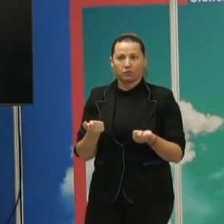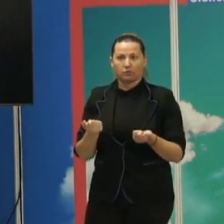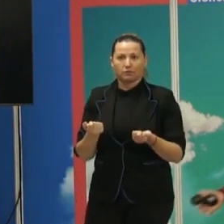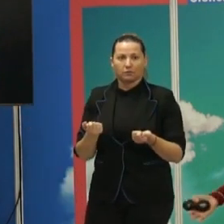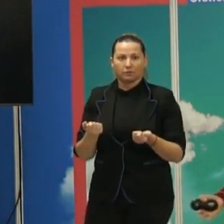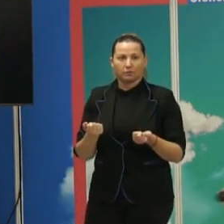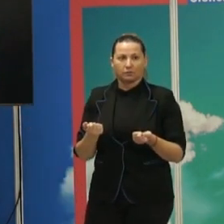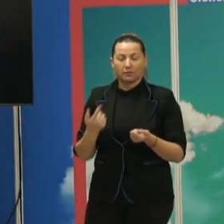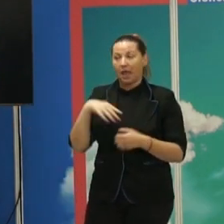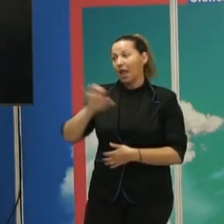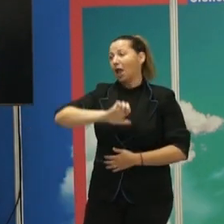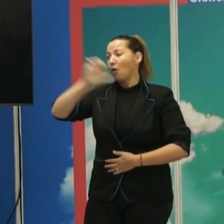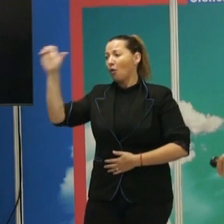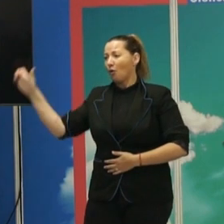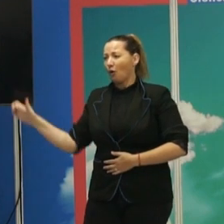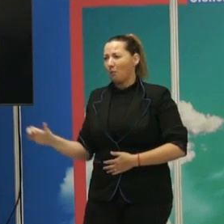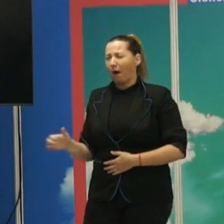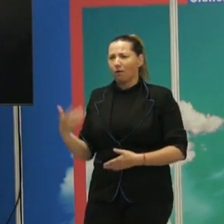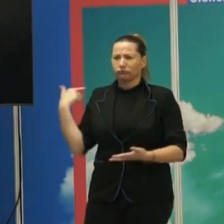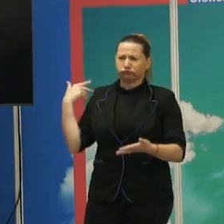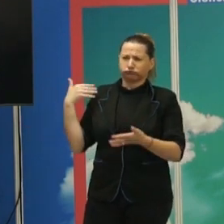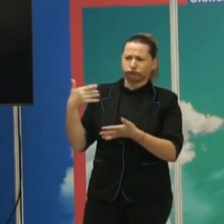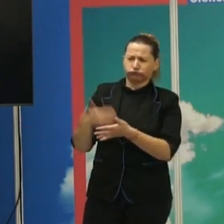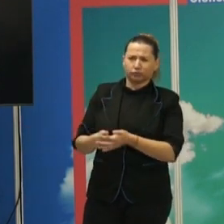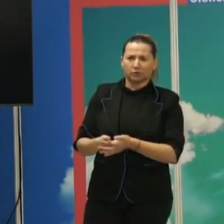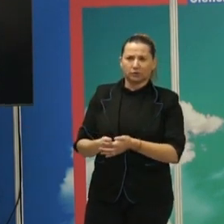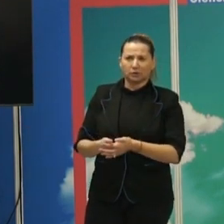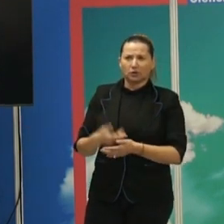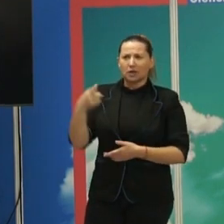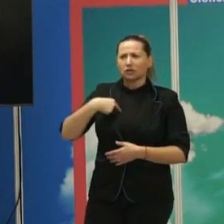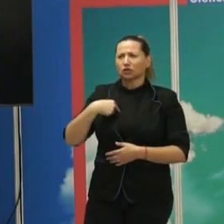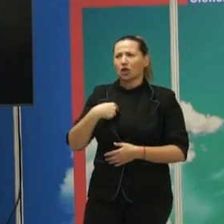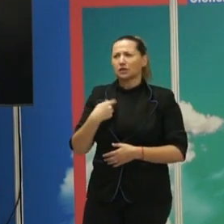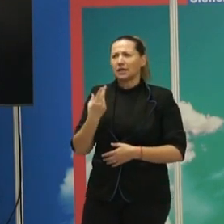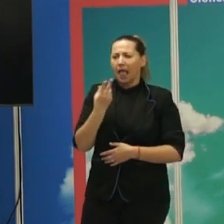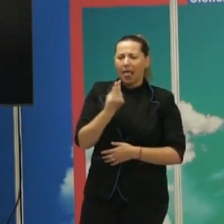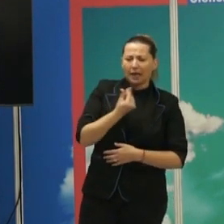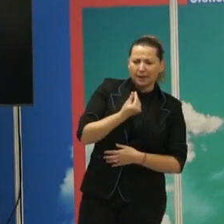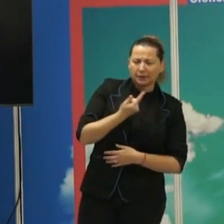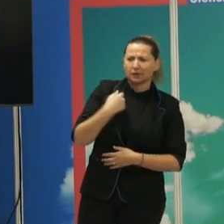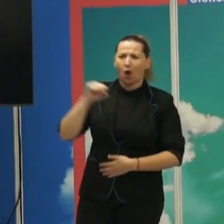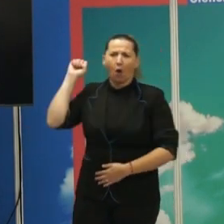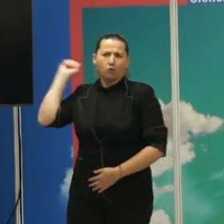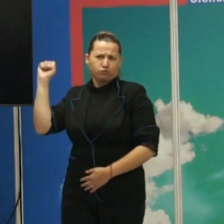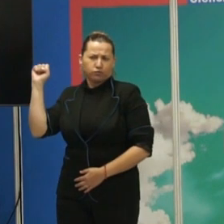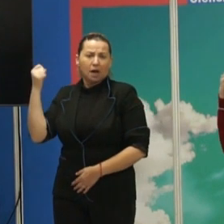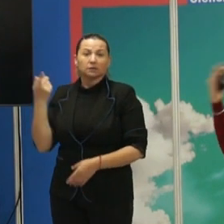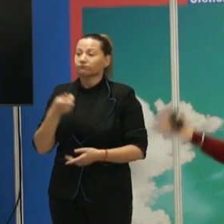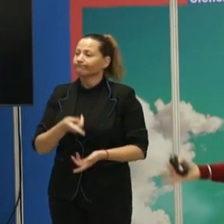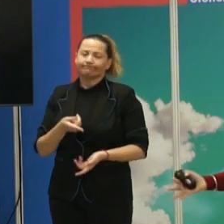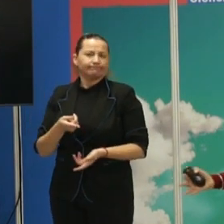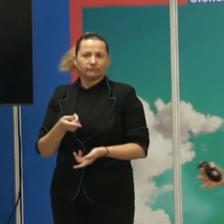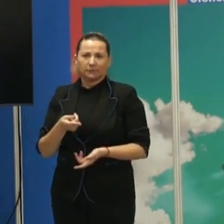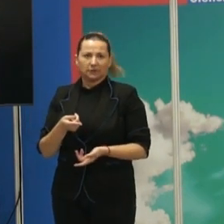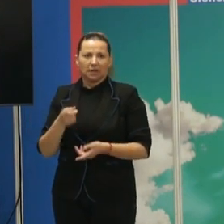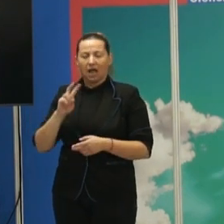En Europa durante mucho tiempo la idea de ser comunista o ser capitalista estaba muy unida al sistema económico. Luego también